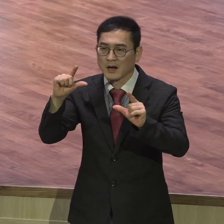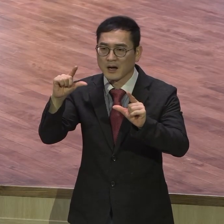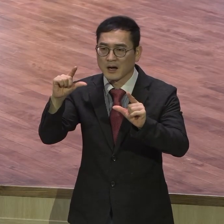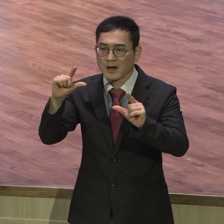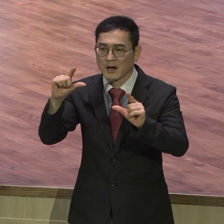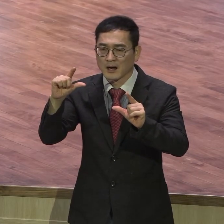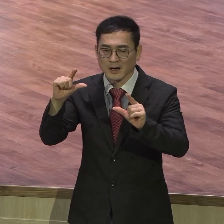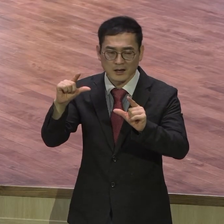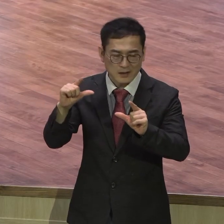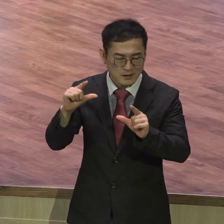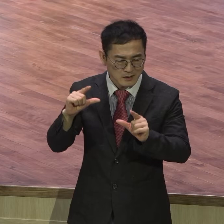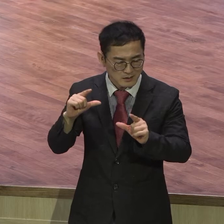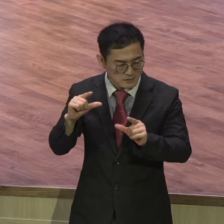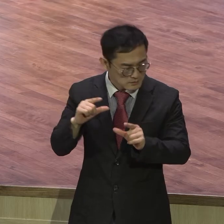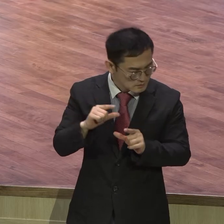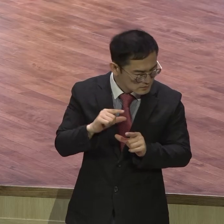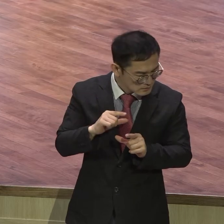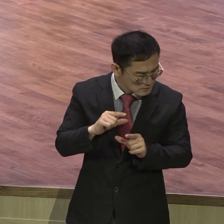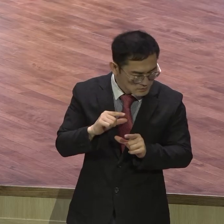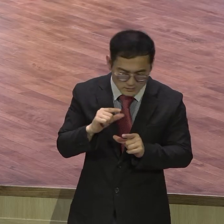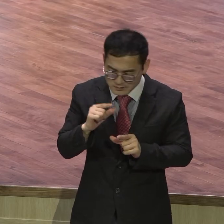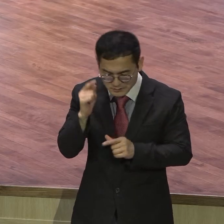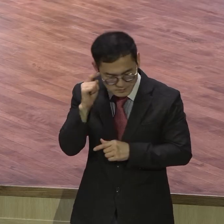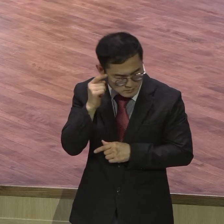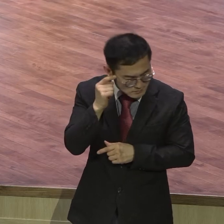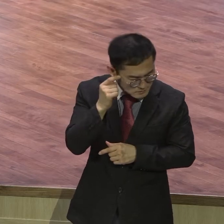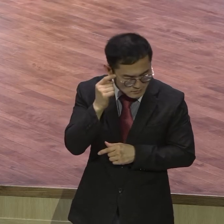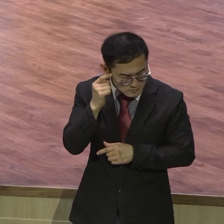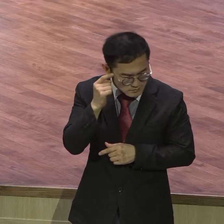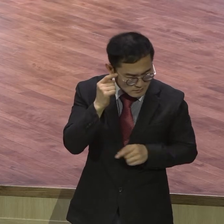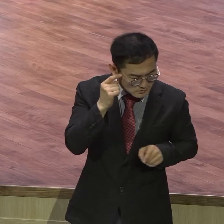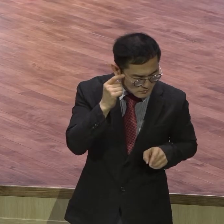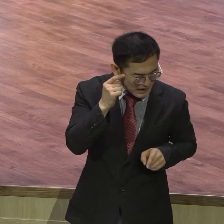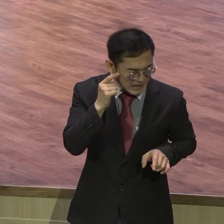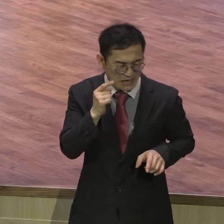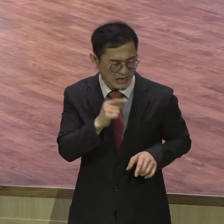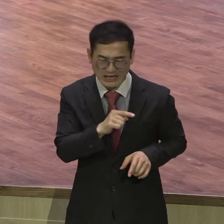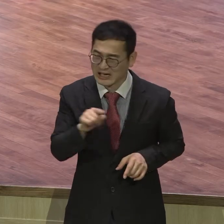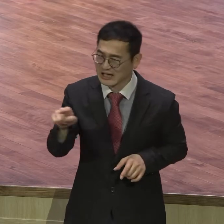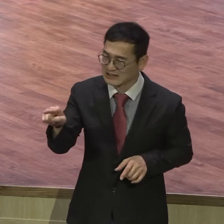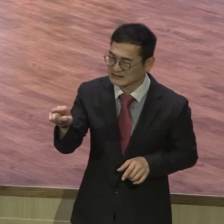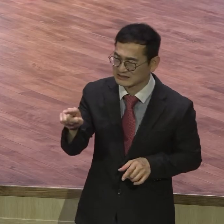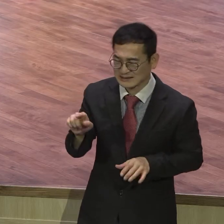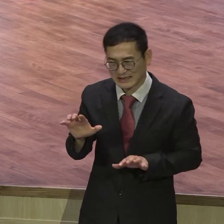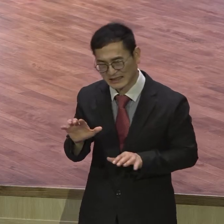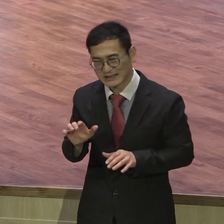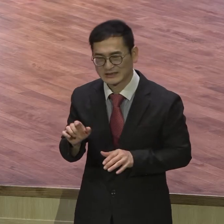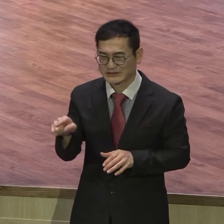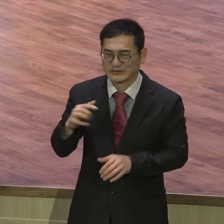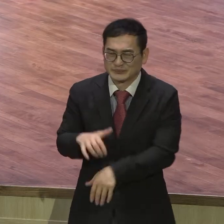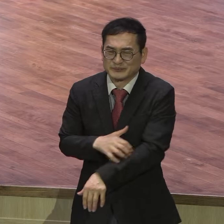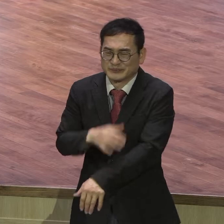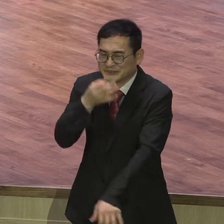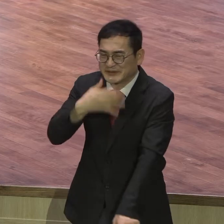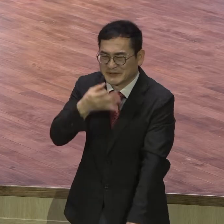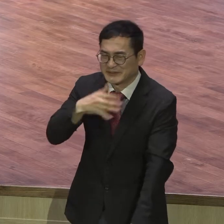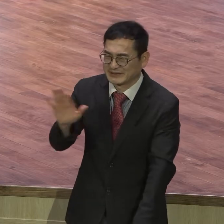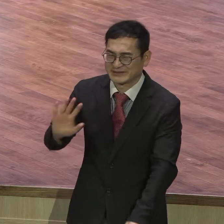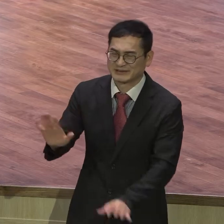잊어버려 그냥 그래 또 생고생해 영계 모든 성도들 영에